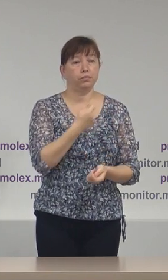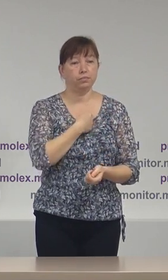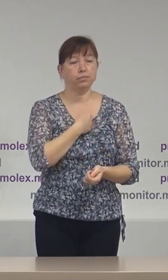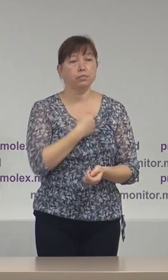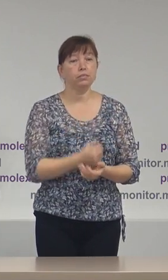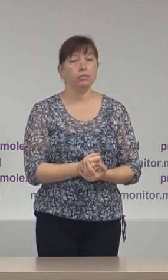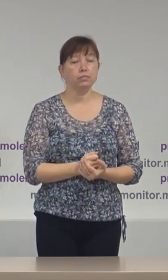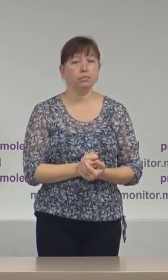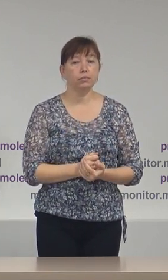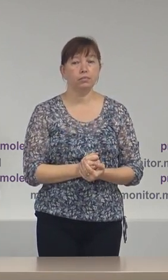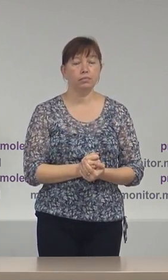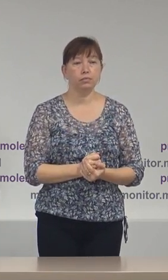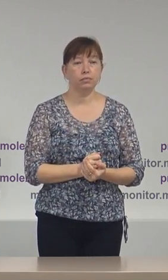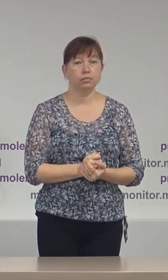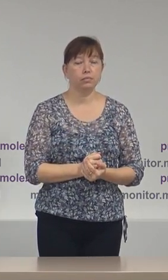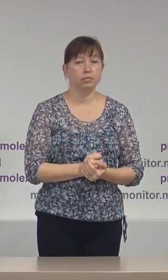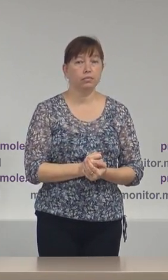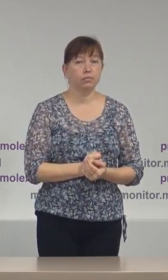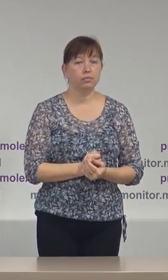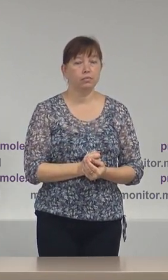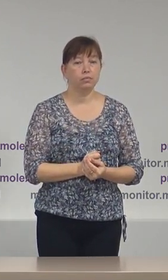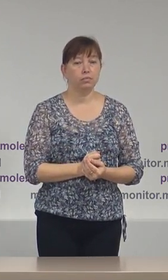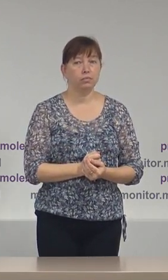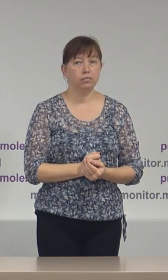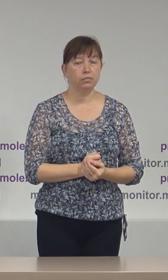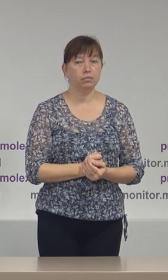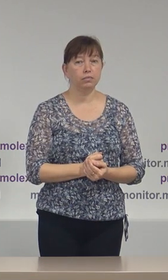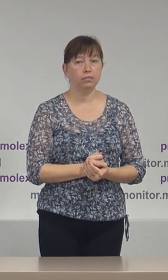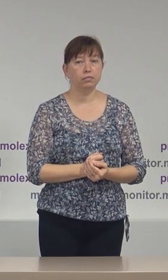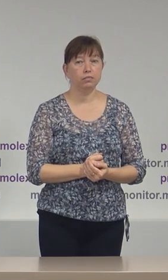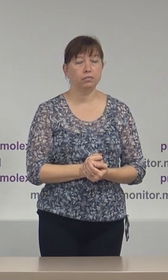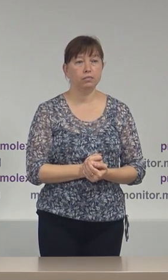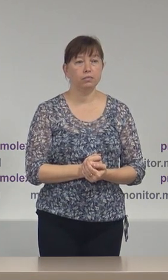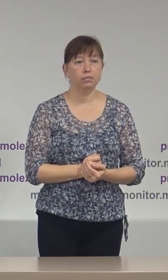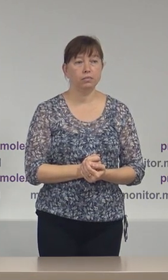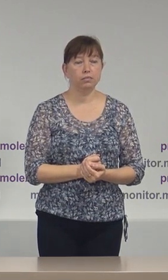cele ce am menționat sau ce ce am menționat în raport eu să încerc să răspund la ele